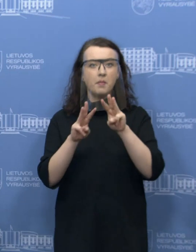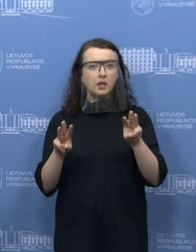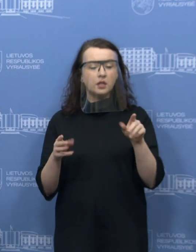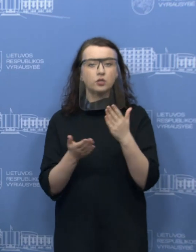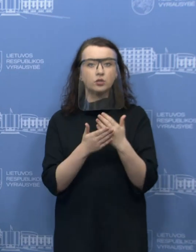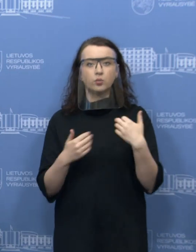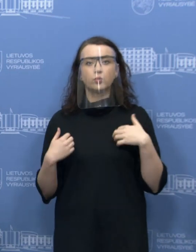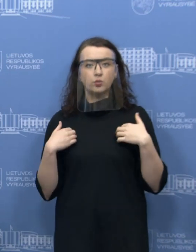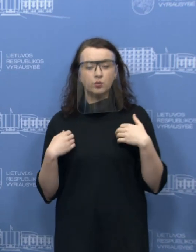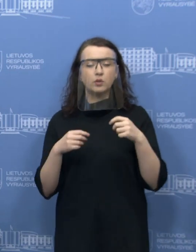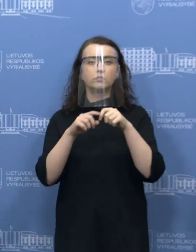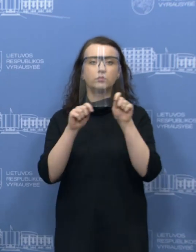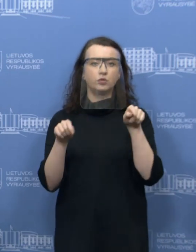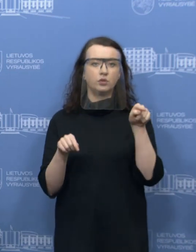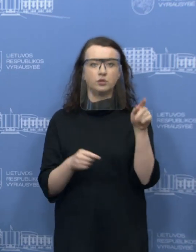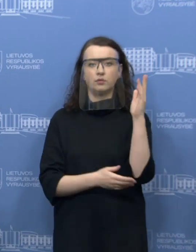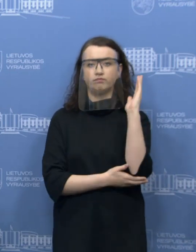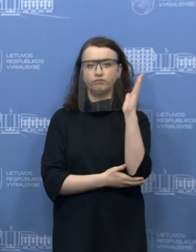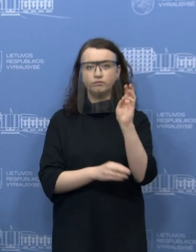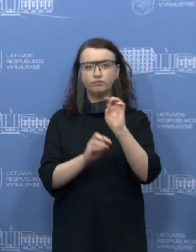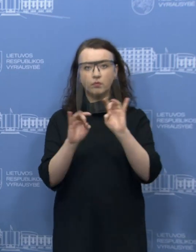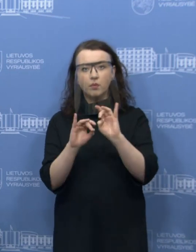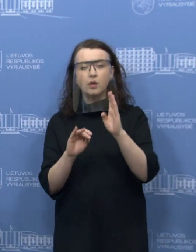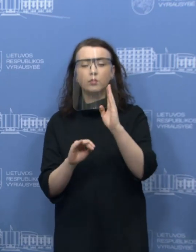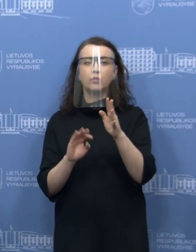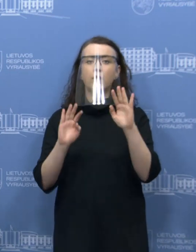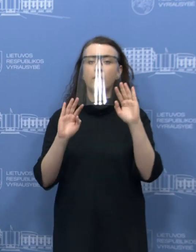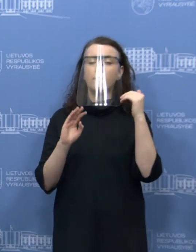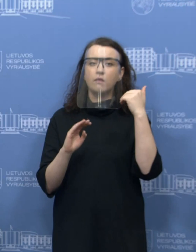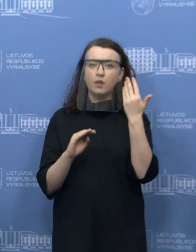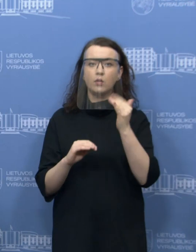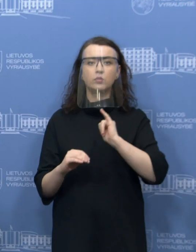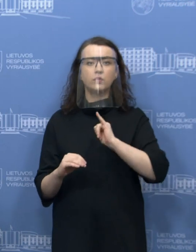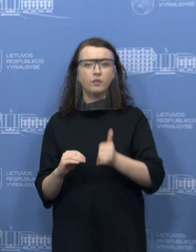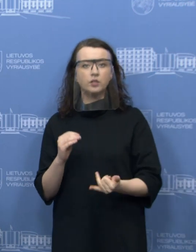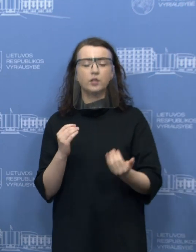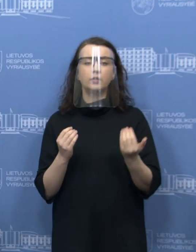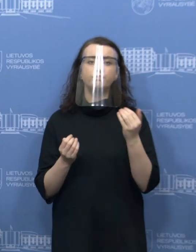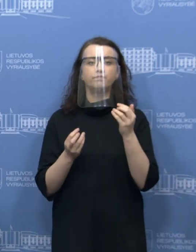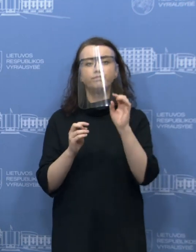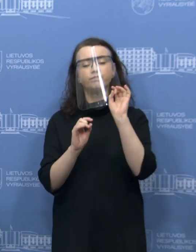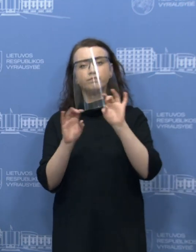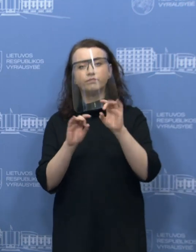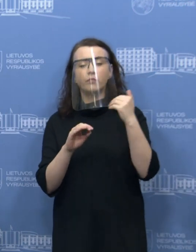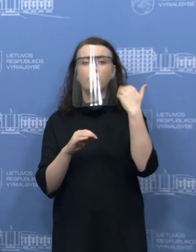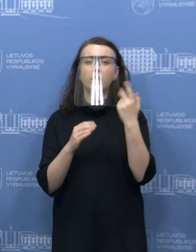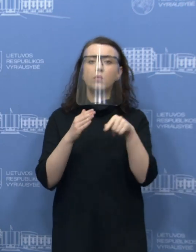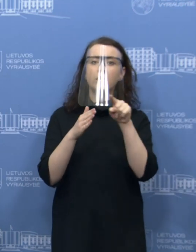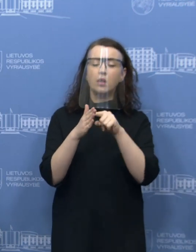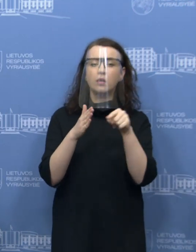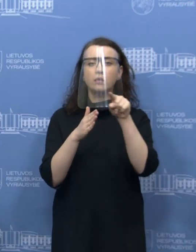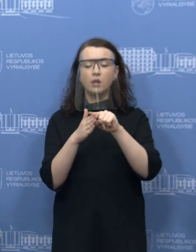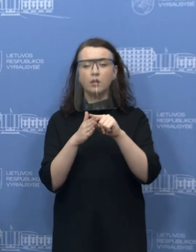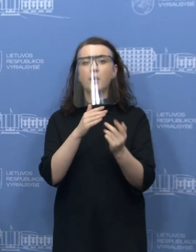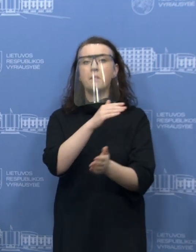skuba, tai pirmiausia suteiksime žodį jam, paskui mūsų svečiai pasisakys visi, jūs užduosite klausimus, o galiausiai aš suteiksiu